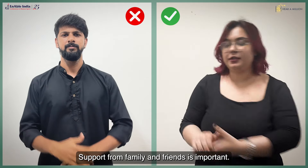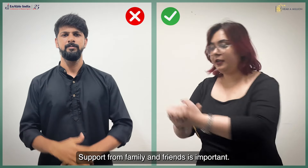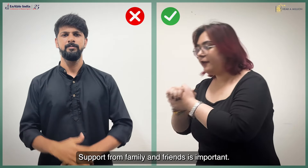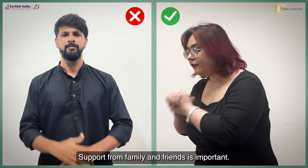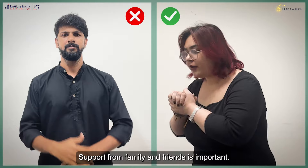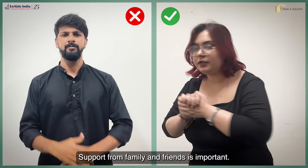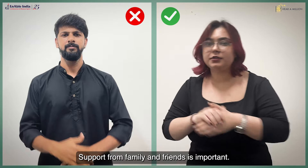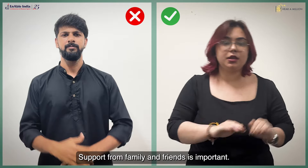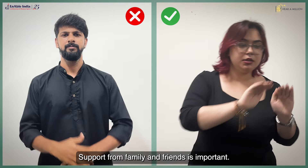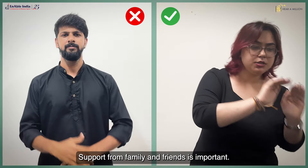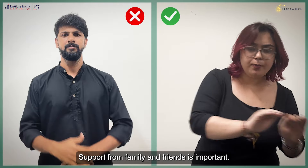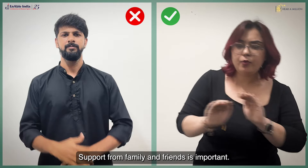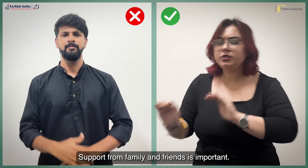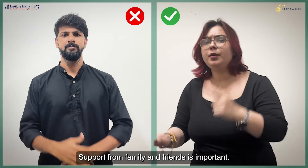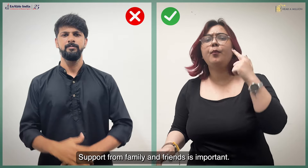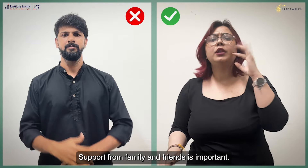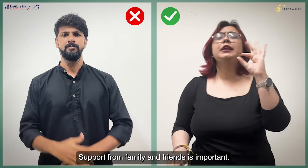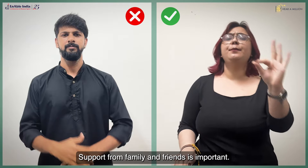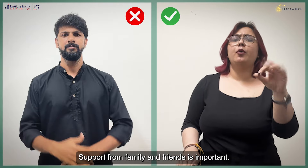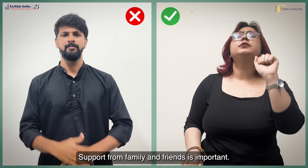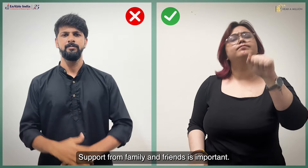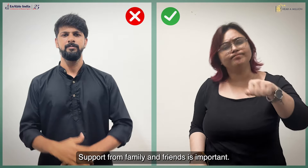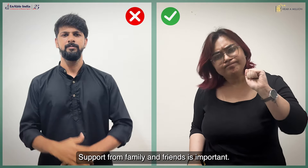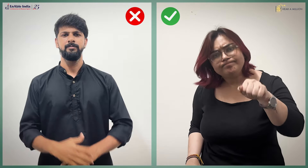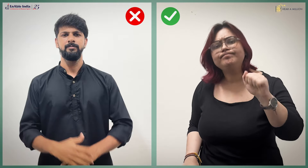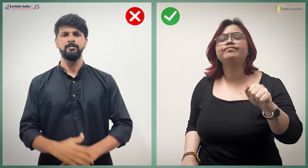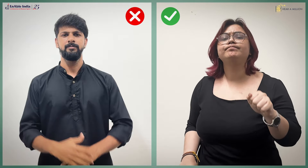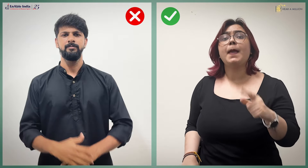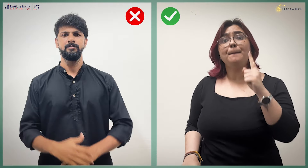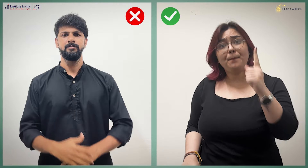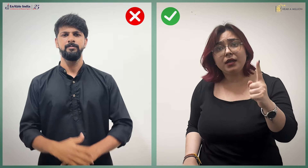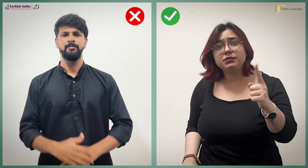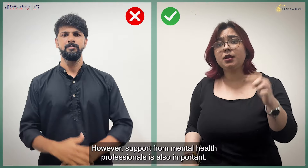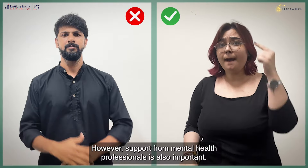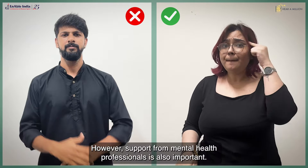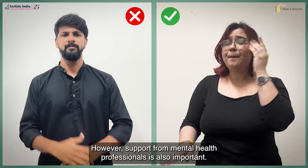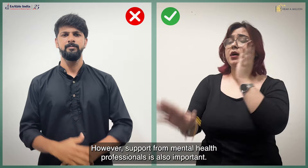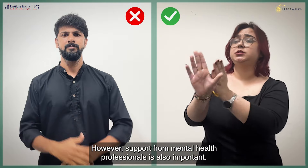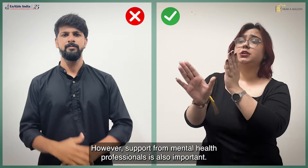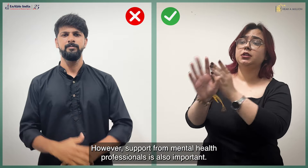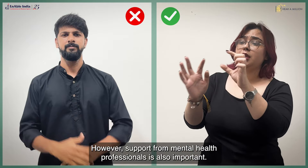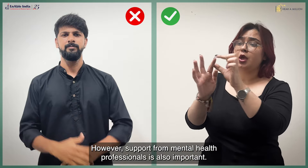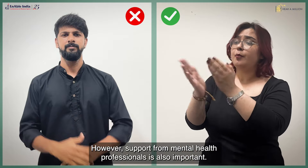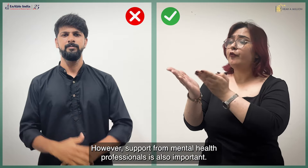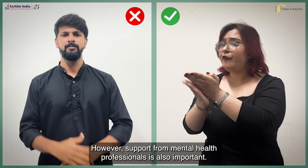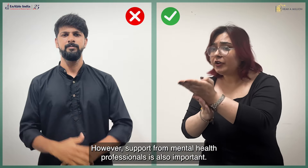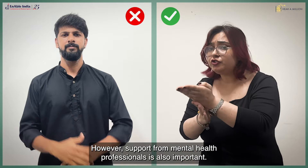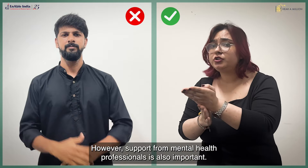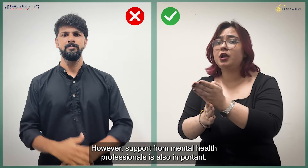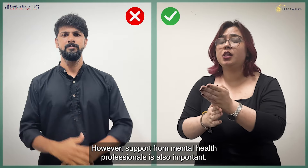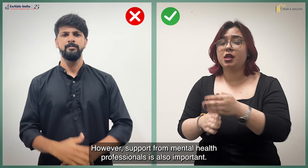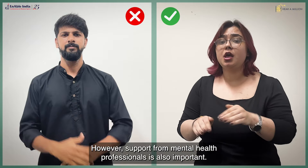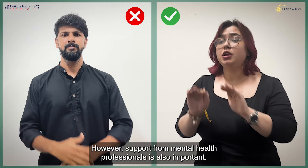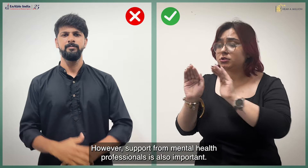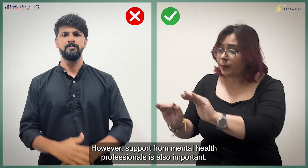परिवार और दोस्तों का समर्थन महत्वपूर्ण है हाला कि मानसिक स्वास्थ्य पेशिवरों का समर्थन भी महत्वपूर्ण